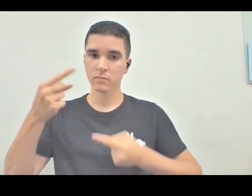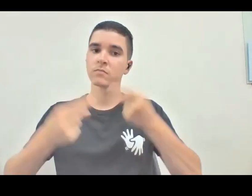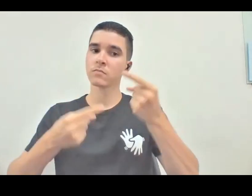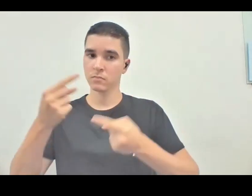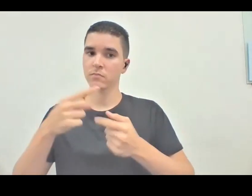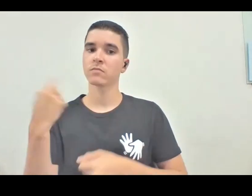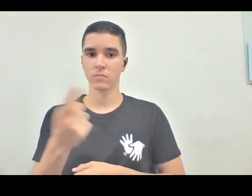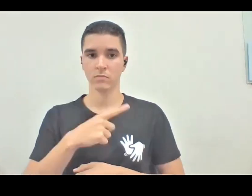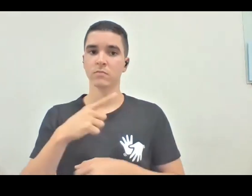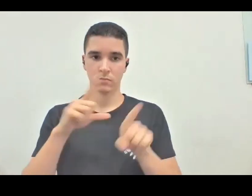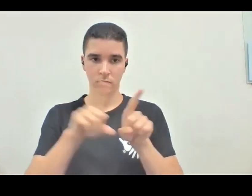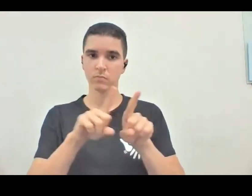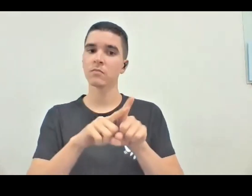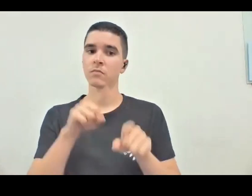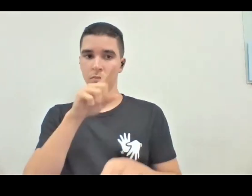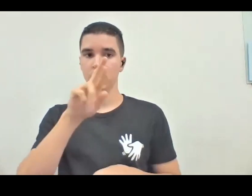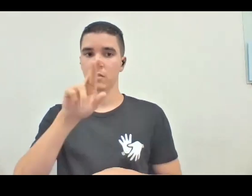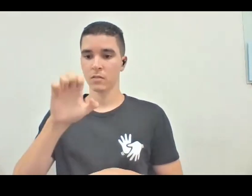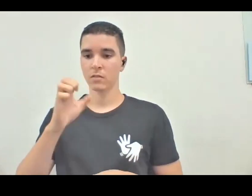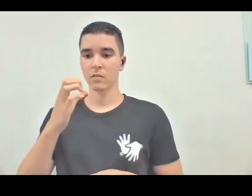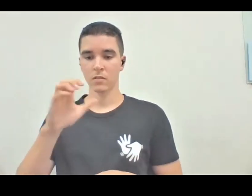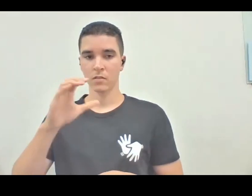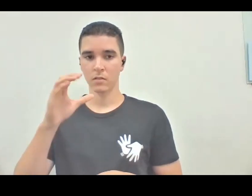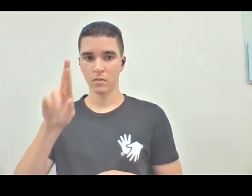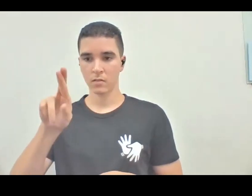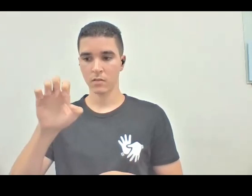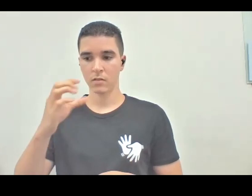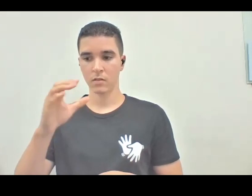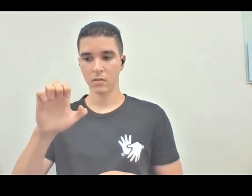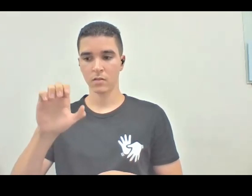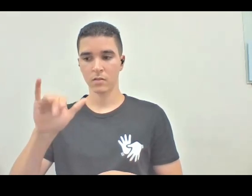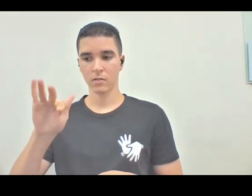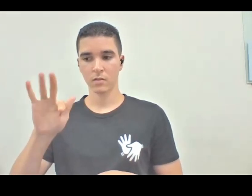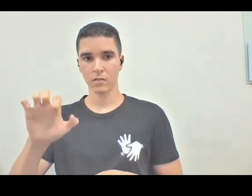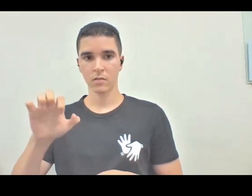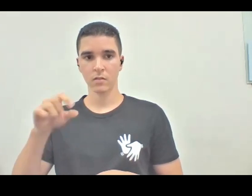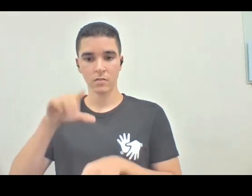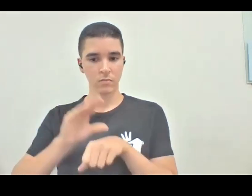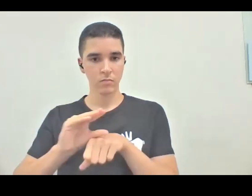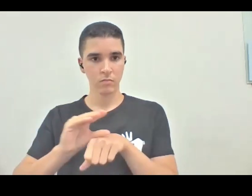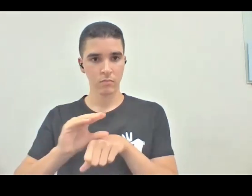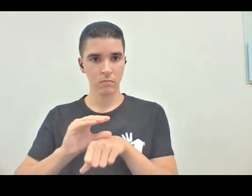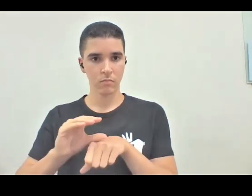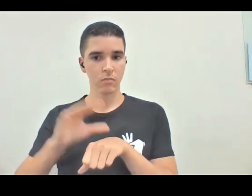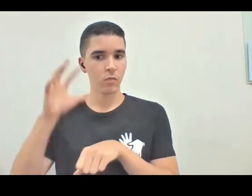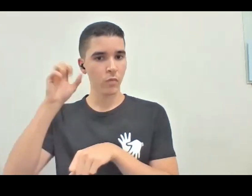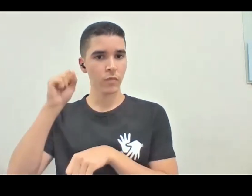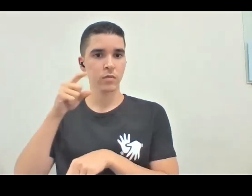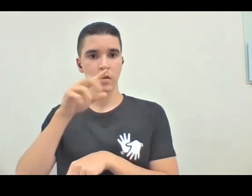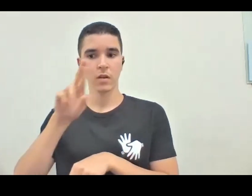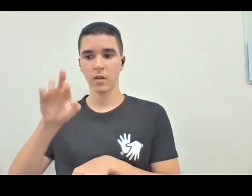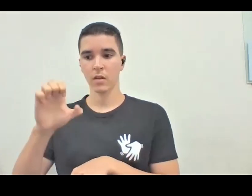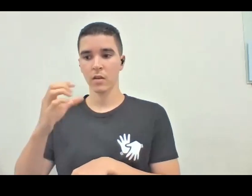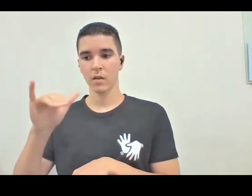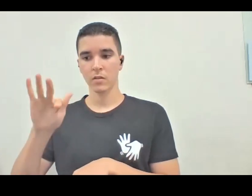não só esse curso aqui, né, tá sendo ouvido em Recife, como saber o que está acontecendo em Recife também é